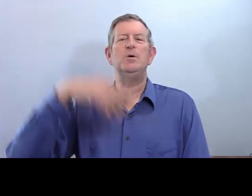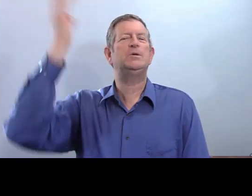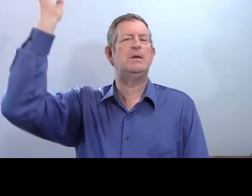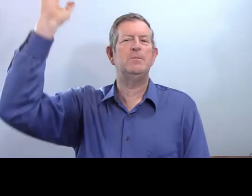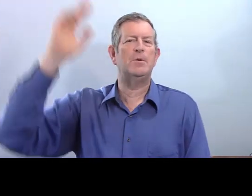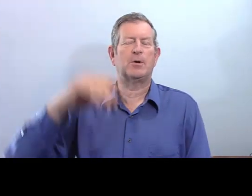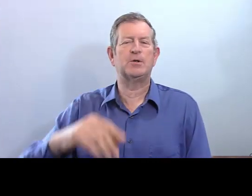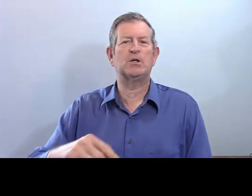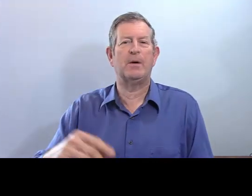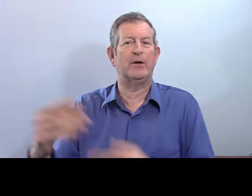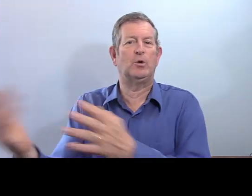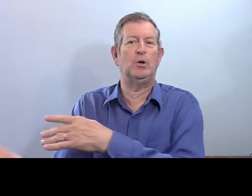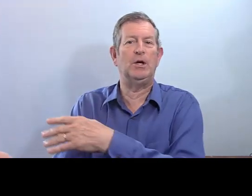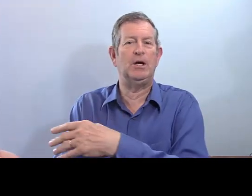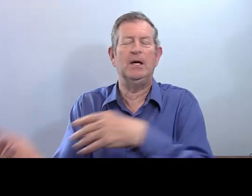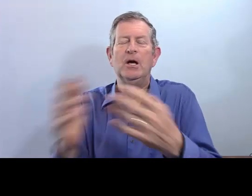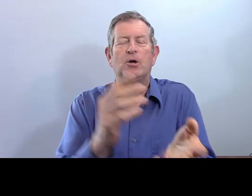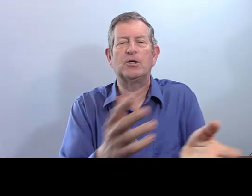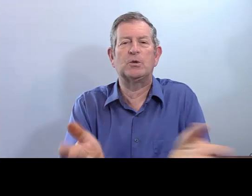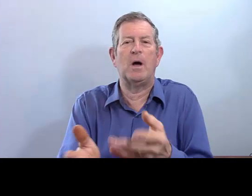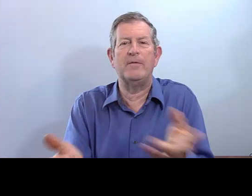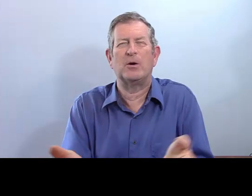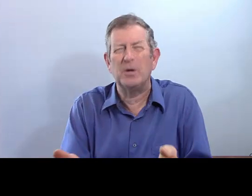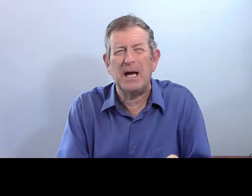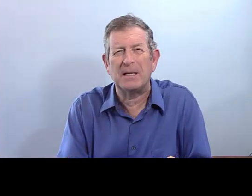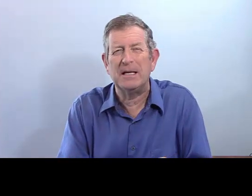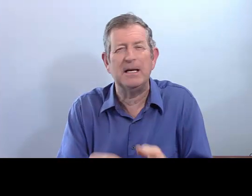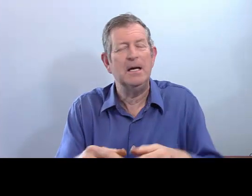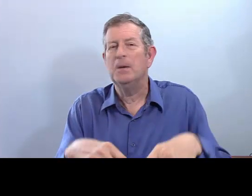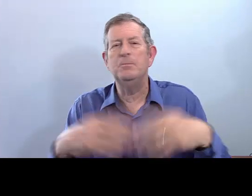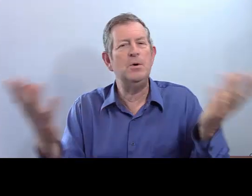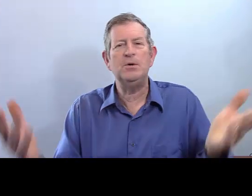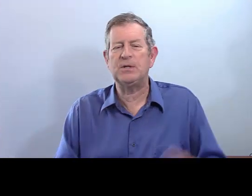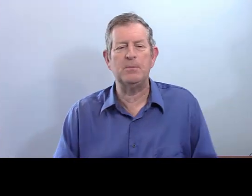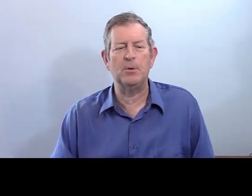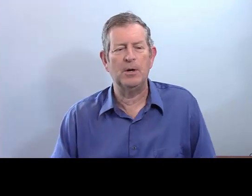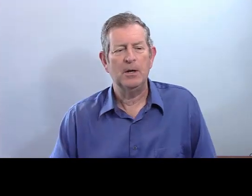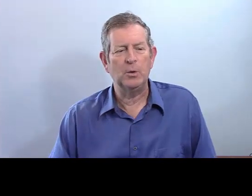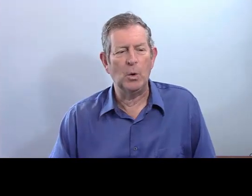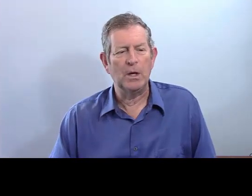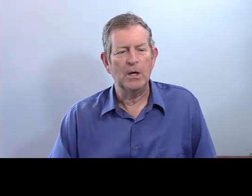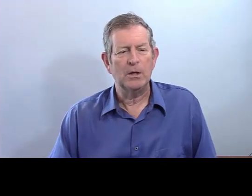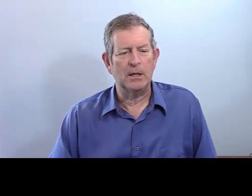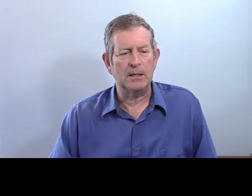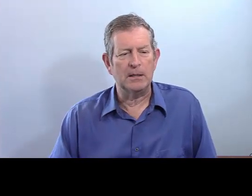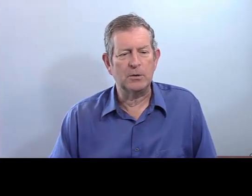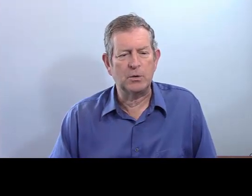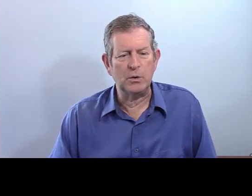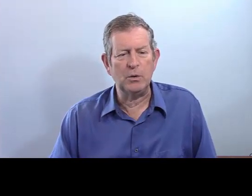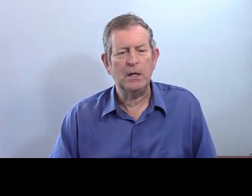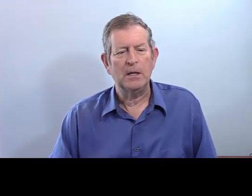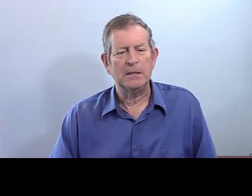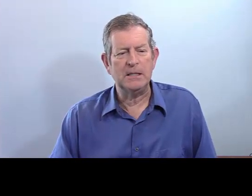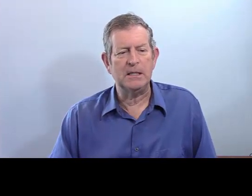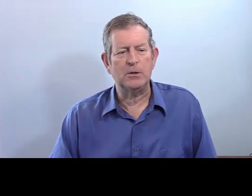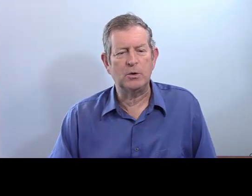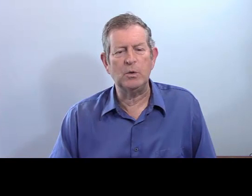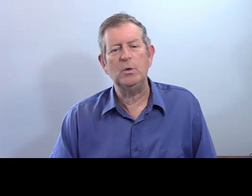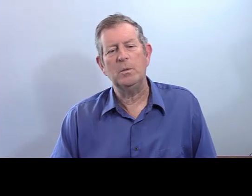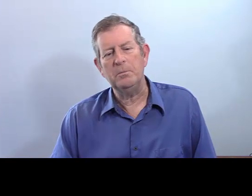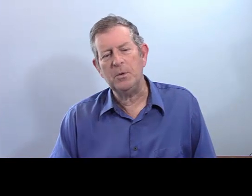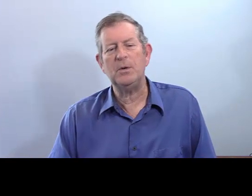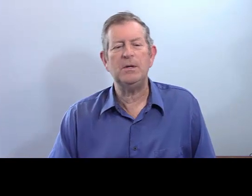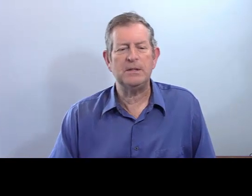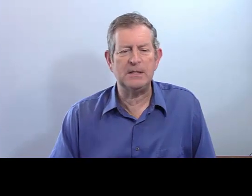me. Et me, c'est me. Que ce soit avec donner, que ce soit avec regarder. Me, c'est me. Donc, tu dis,